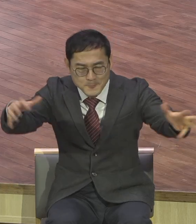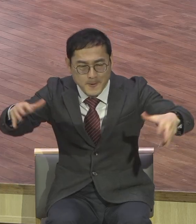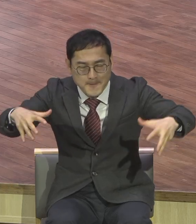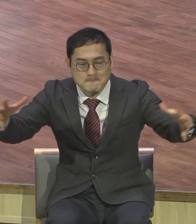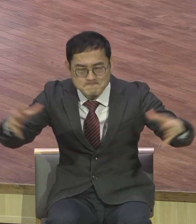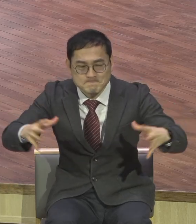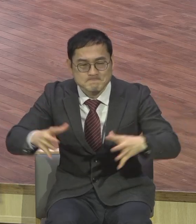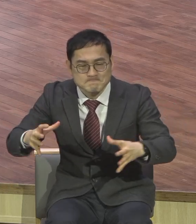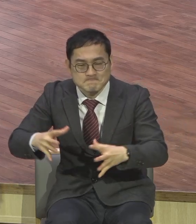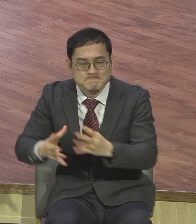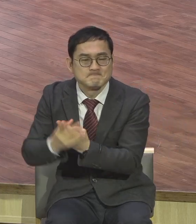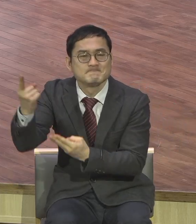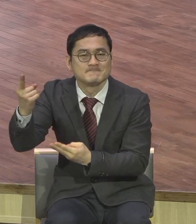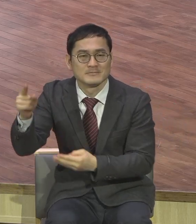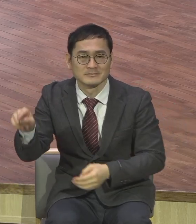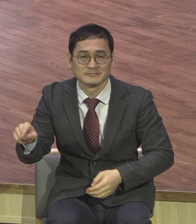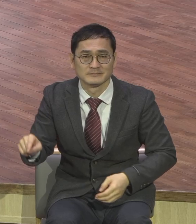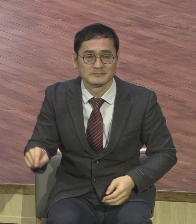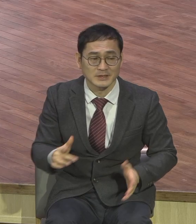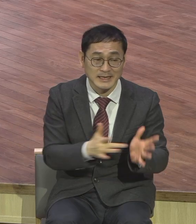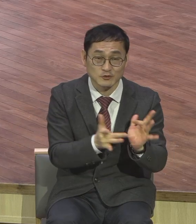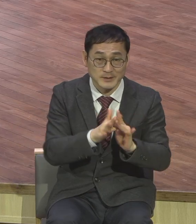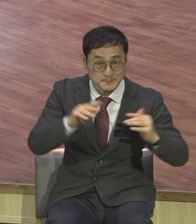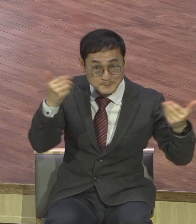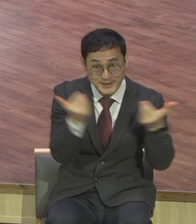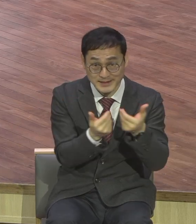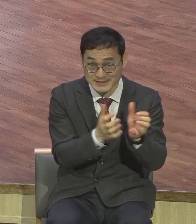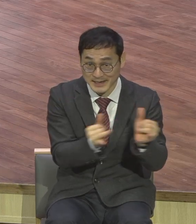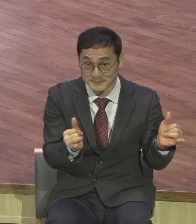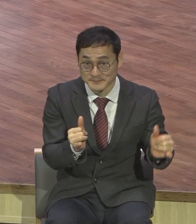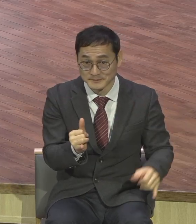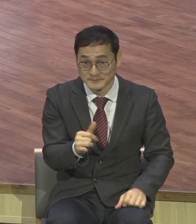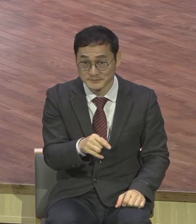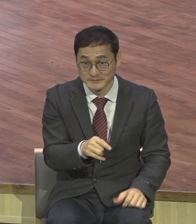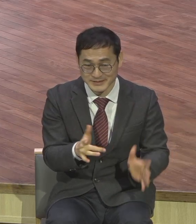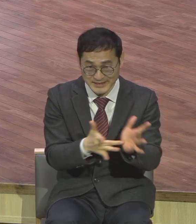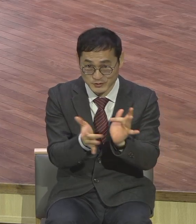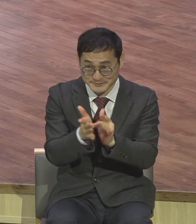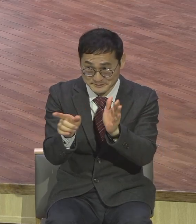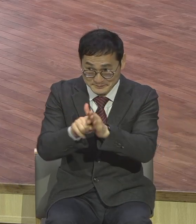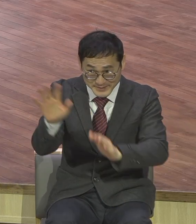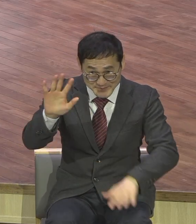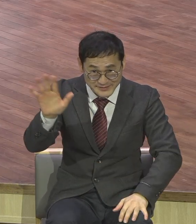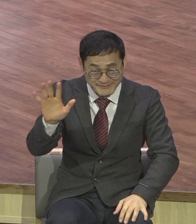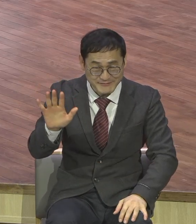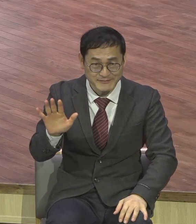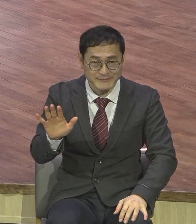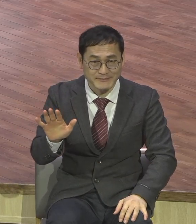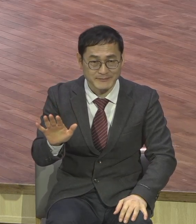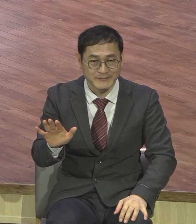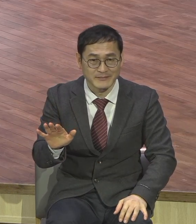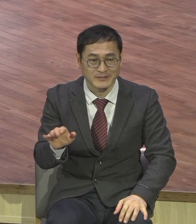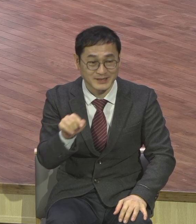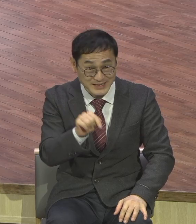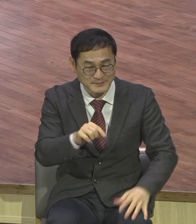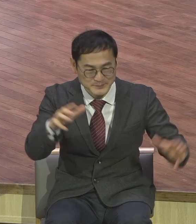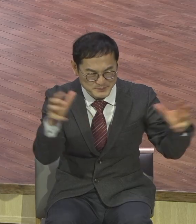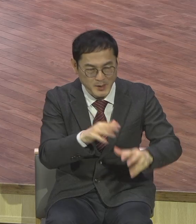예수님을 반대하는 자 예수를 제대로 믿지 않는 자 특징이 뭐냐 해치는 자입니다 자꾸 이렇게